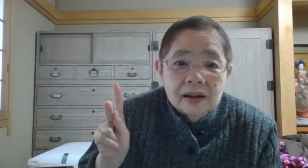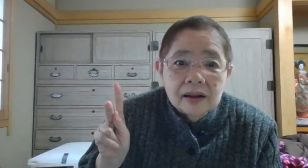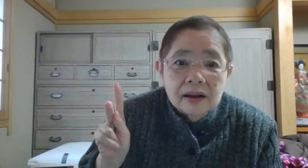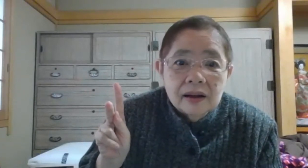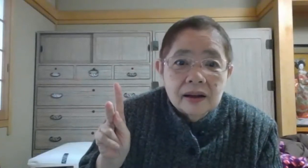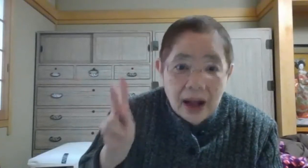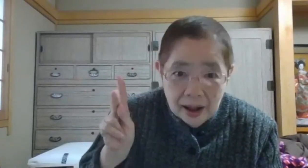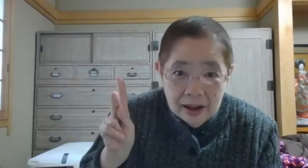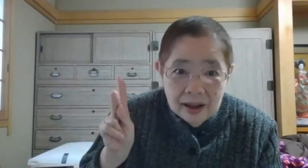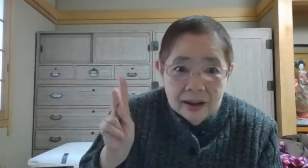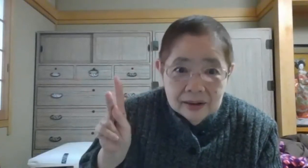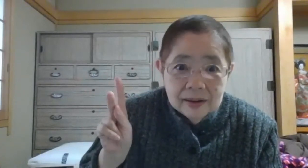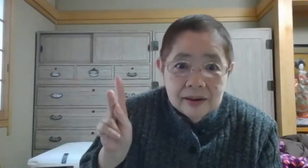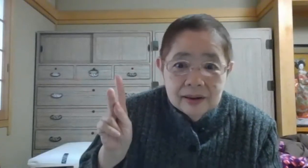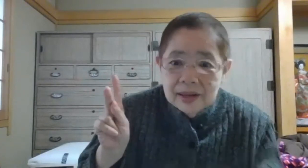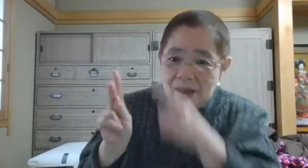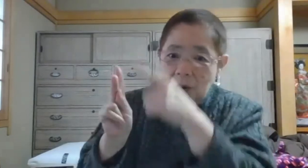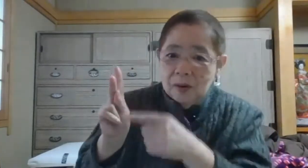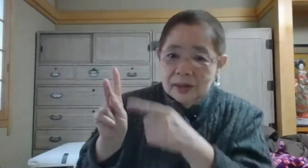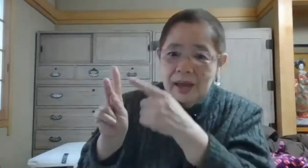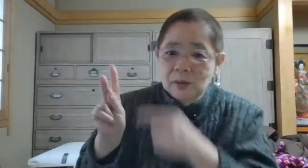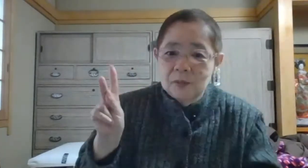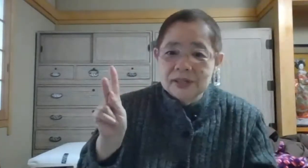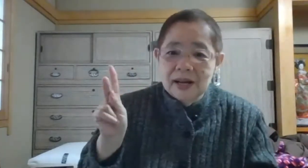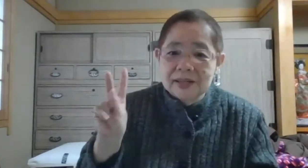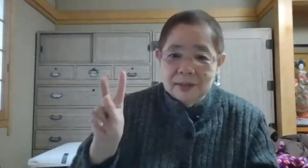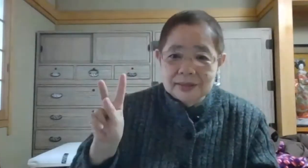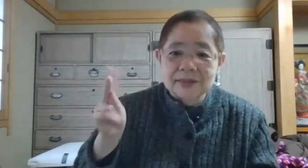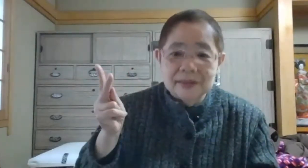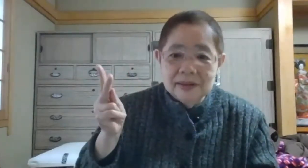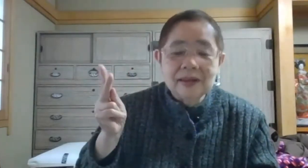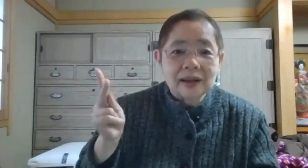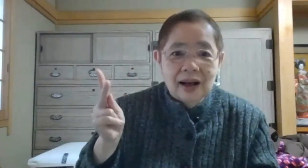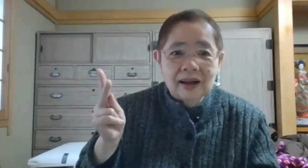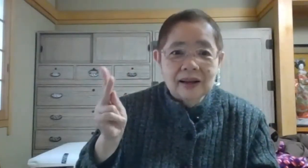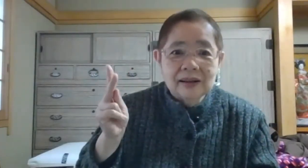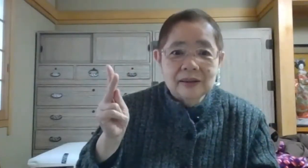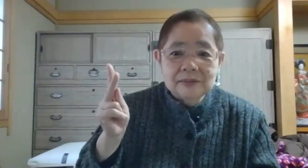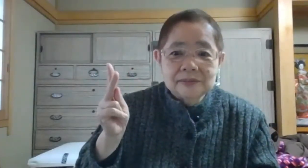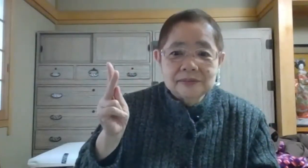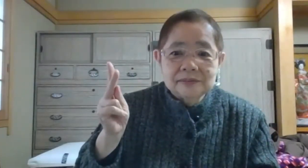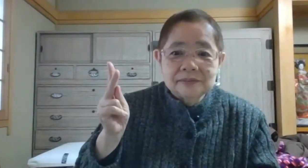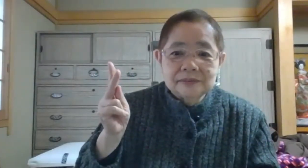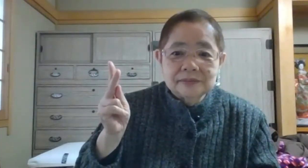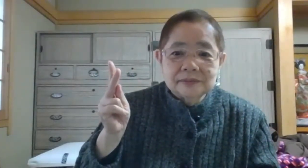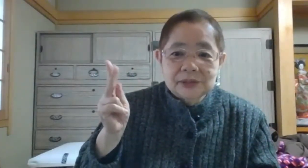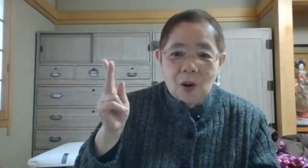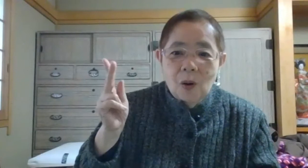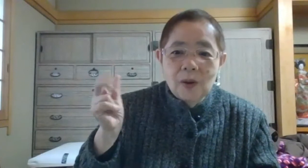です。大丈夫です。ケイの、ケイの小文字から来てます。親指を中指につける。そう、親